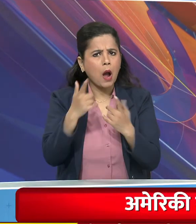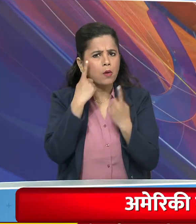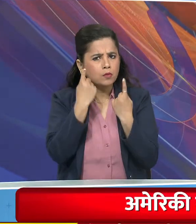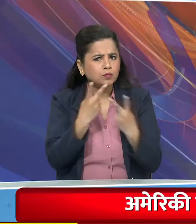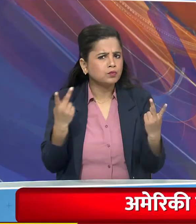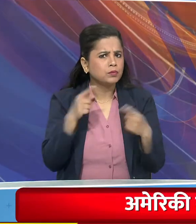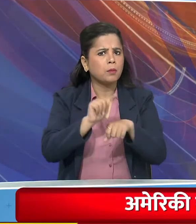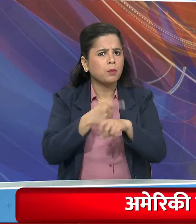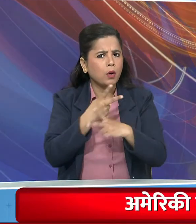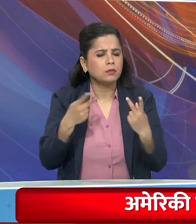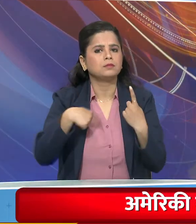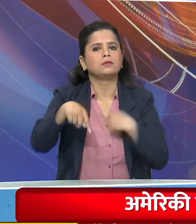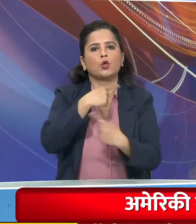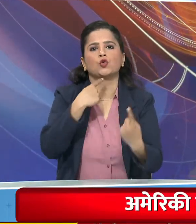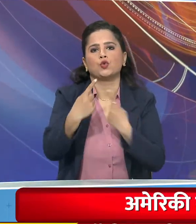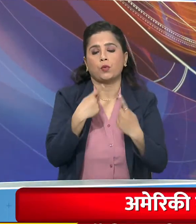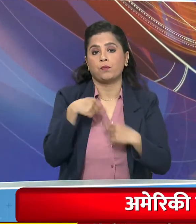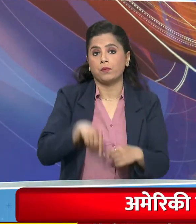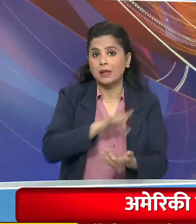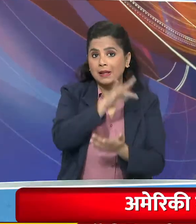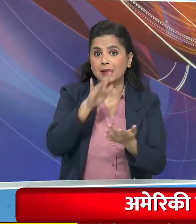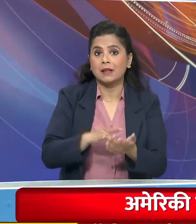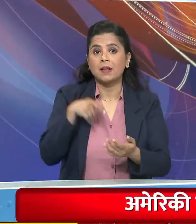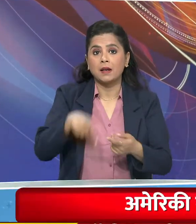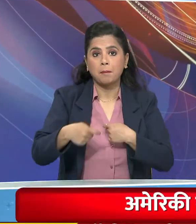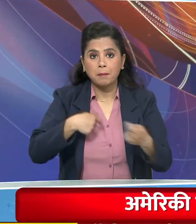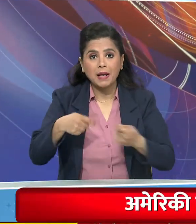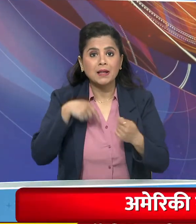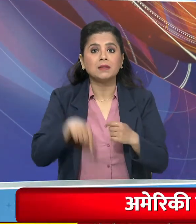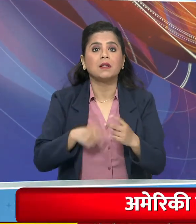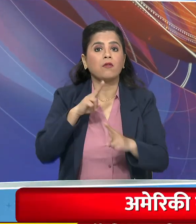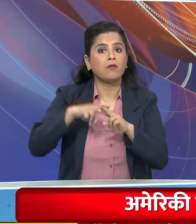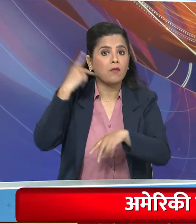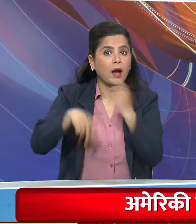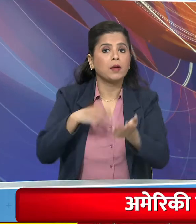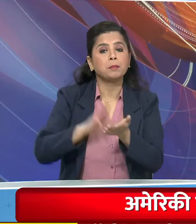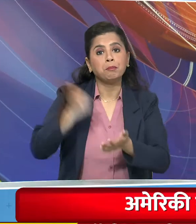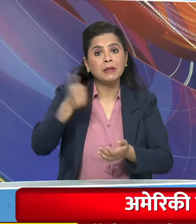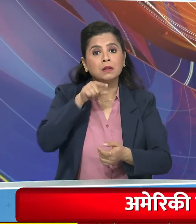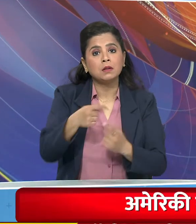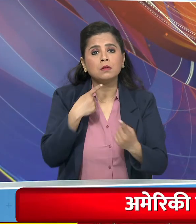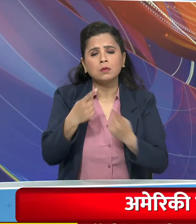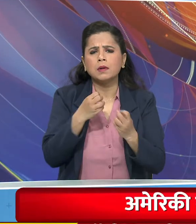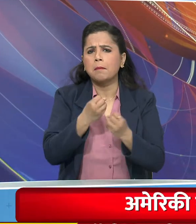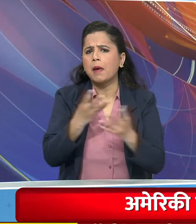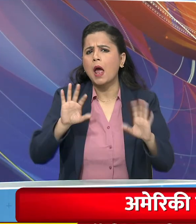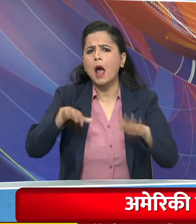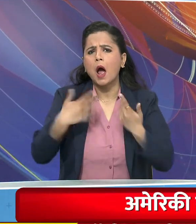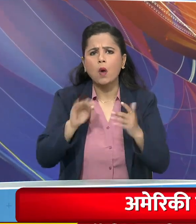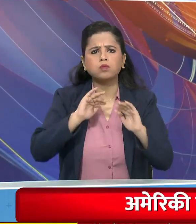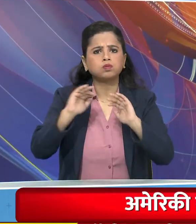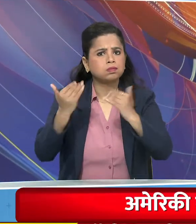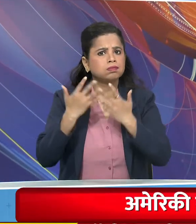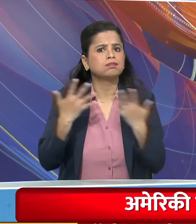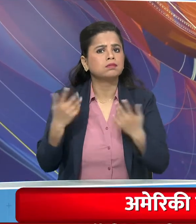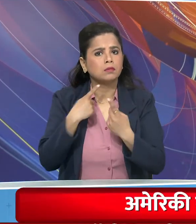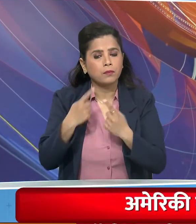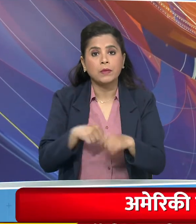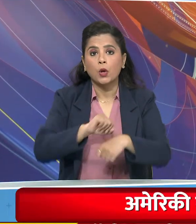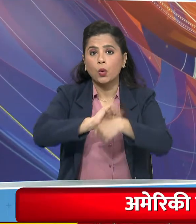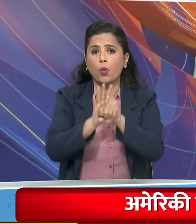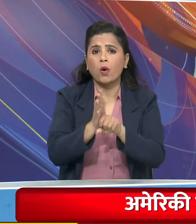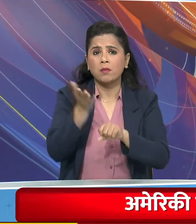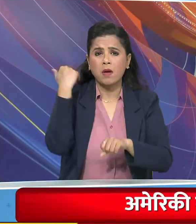एमबैटक के इंद्री वानिजी और उद्योग मंत्री प्युष गोविल के साथ विभिन क्षेत्रों में सायोग पर भी करें कोविट